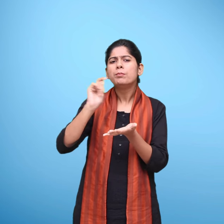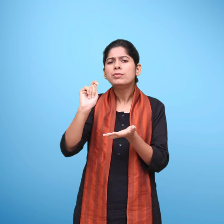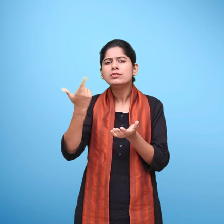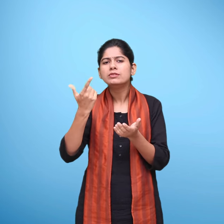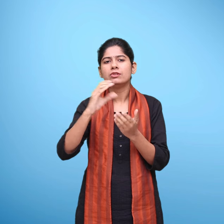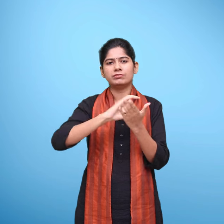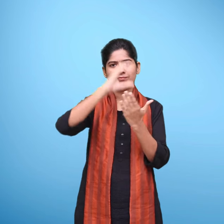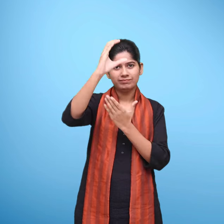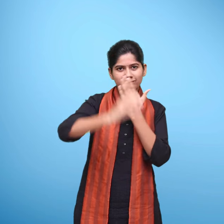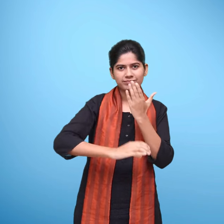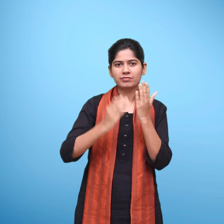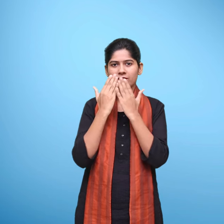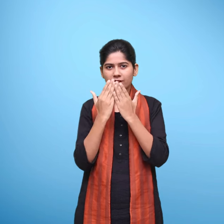पाठ चर्य अध्यन